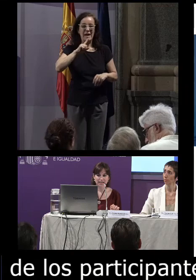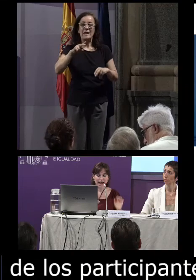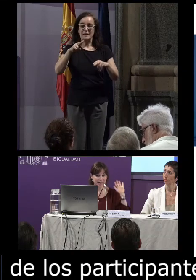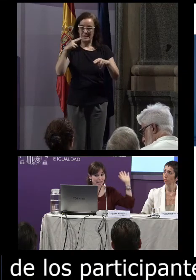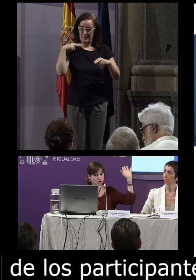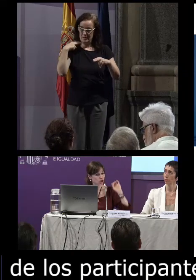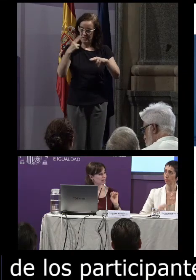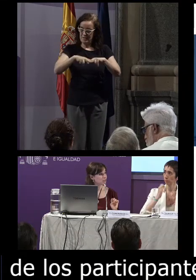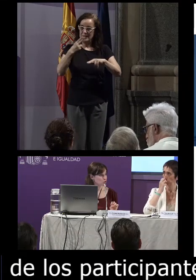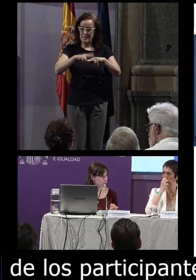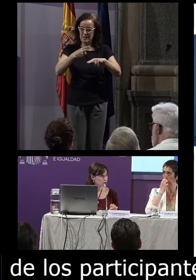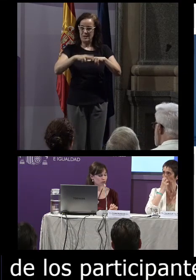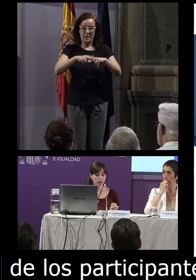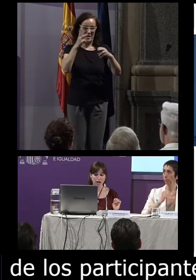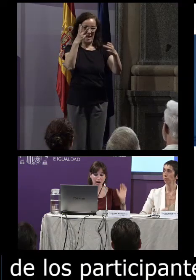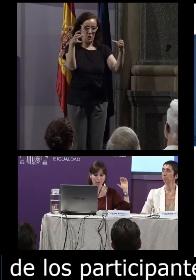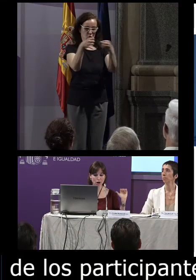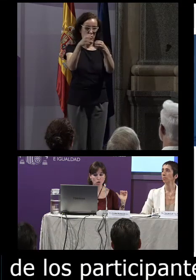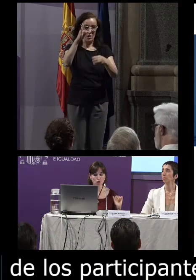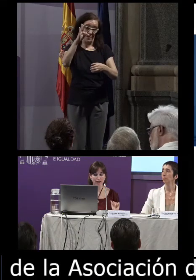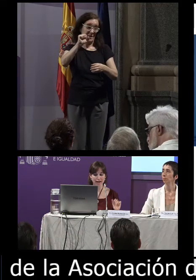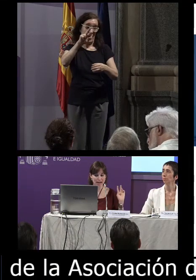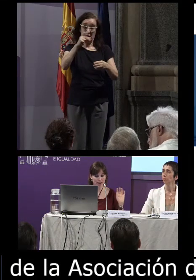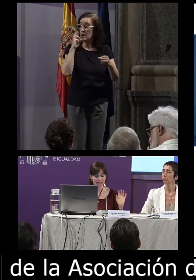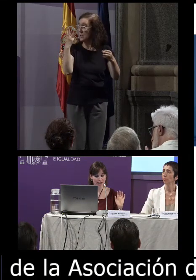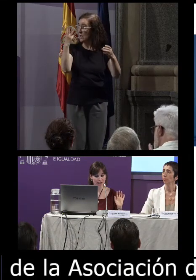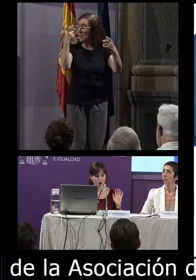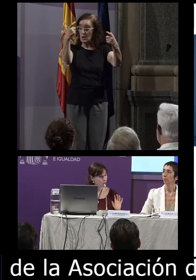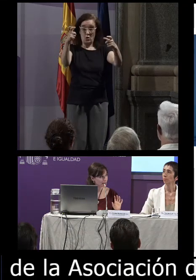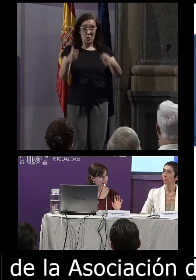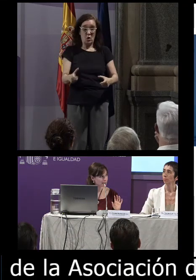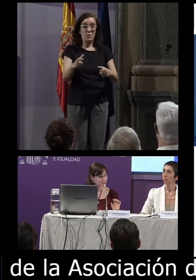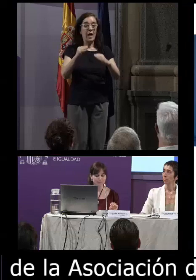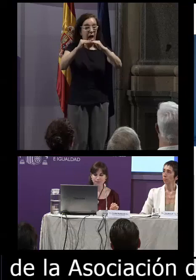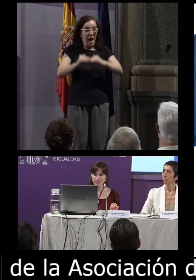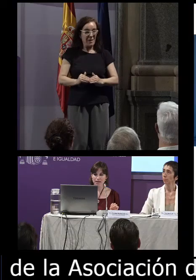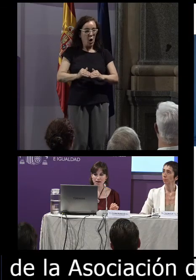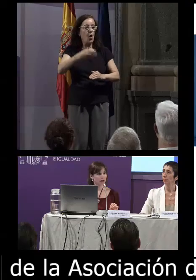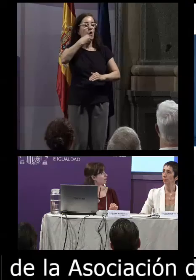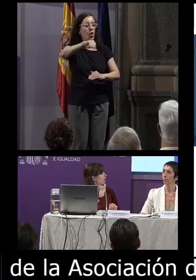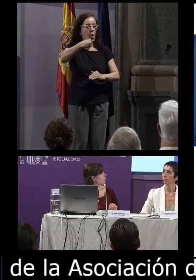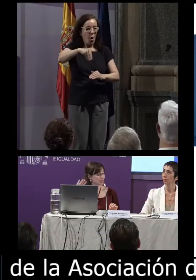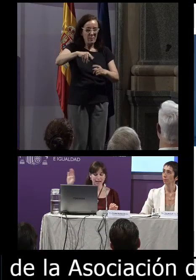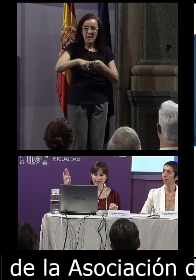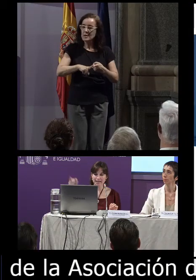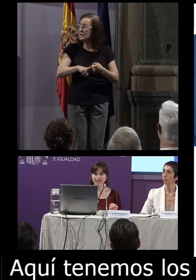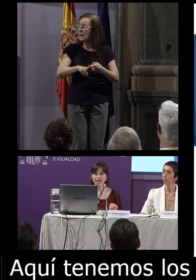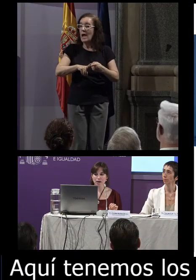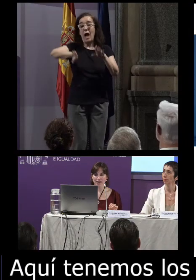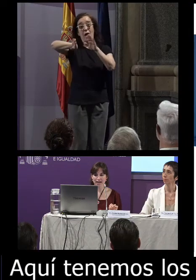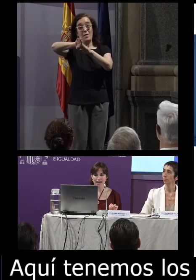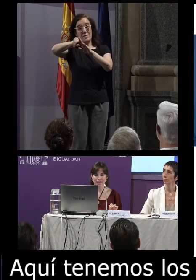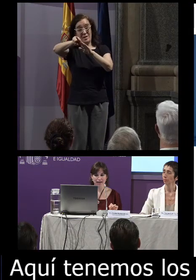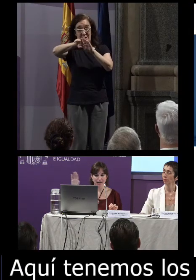aquí tenemos los tres grupos abajo la pareja de jóvenes a vuestra derecha